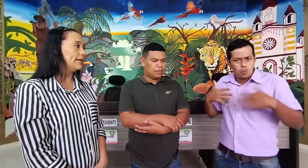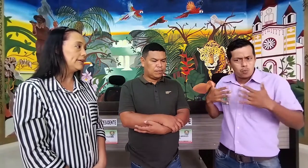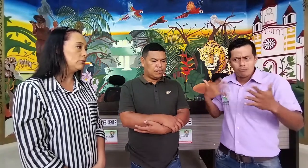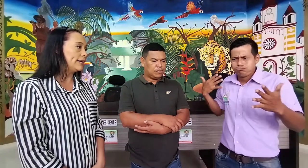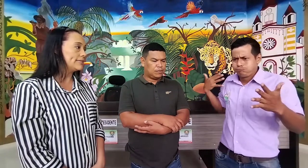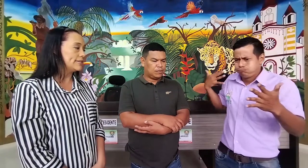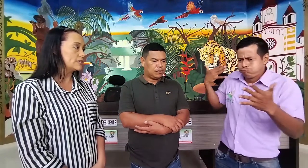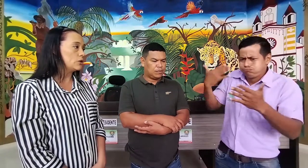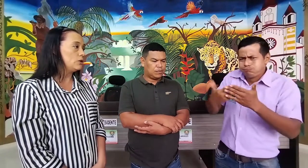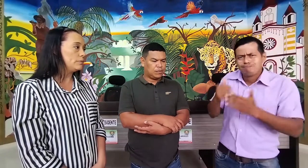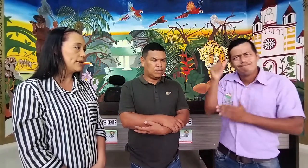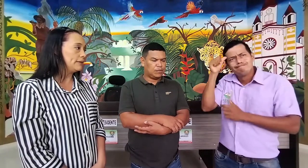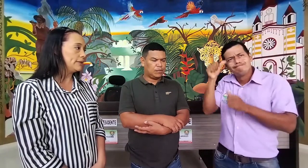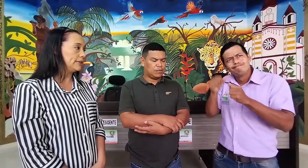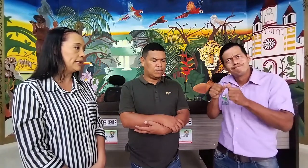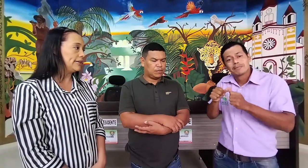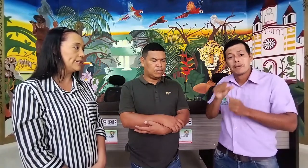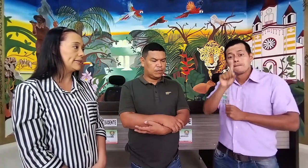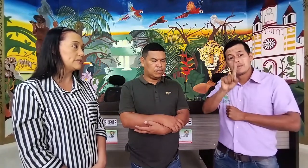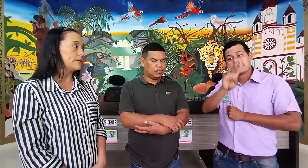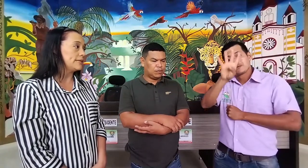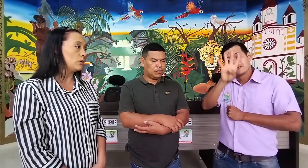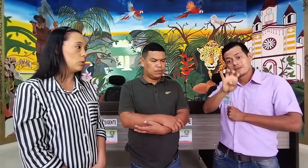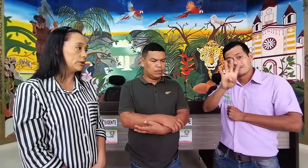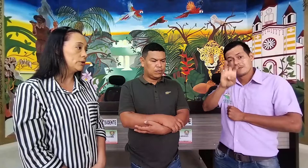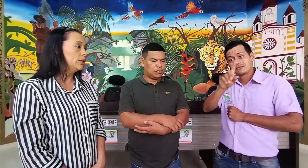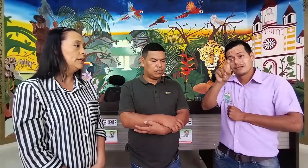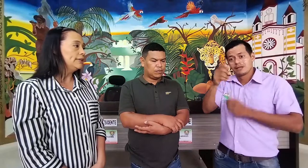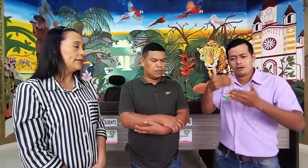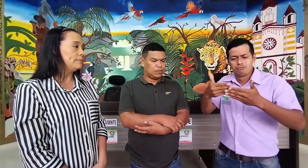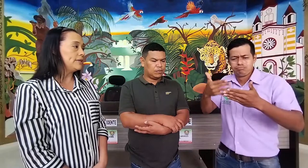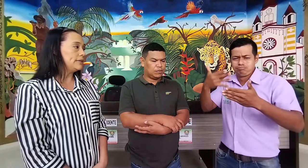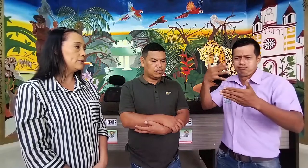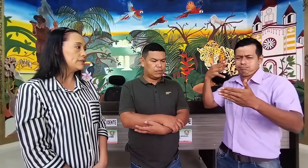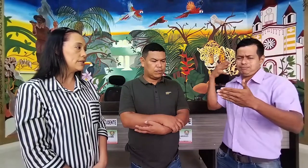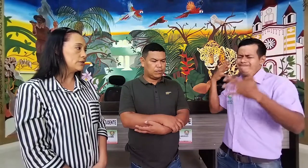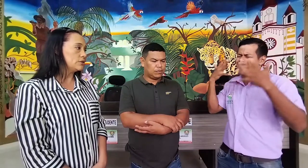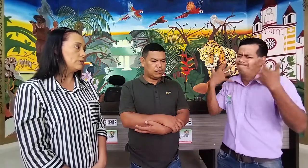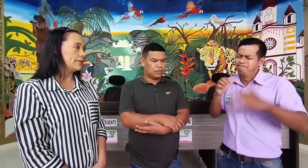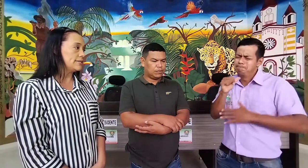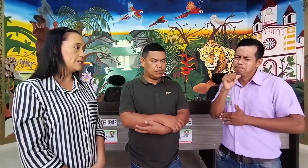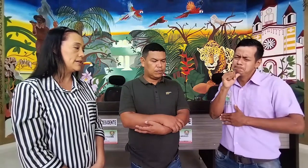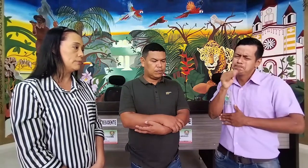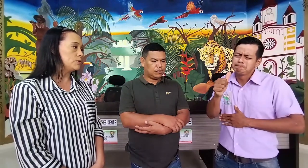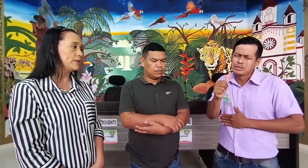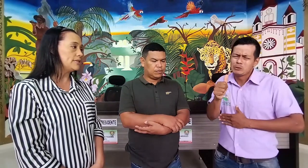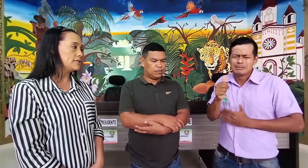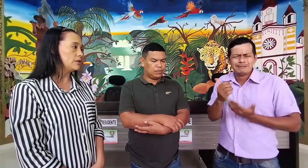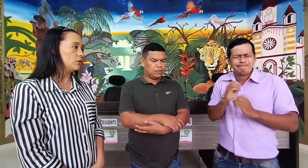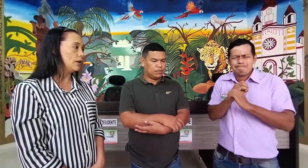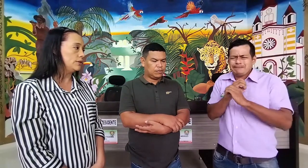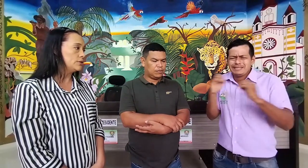lengua de señas colombianas mediante la ley 324. De 1996, llevamos 25 años,